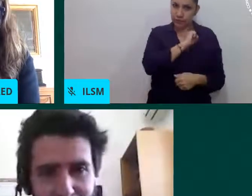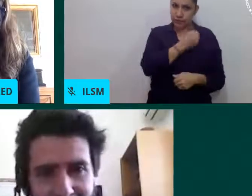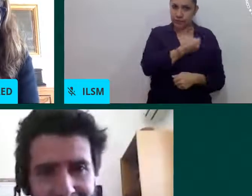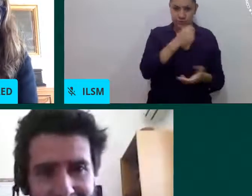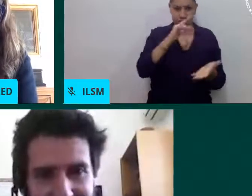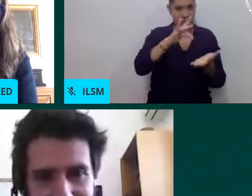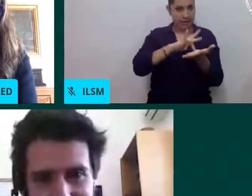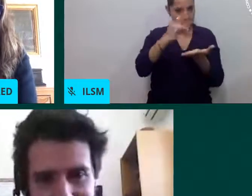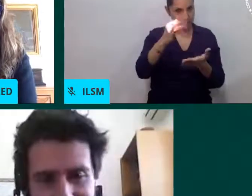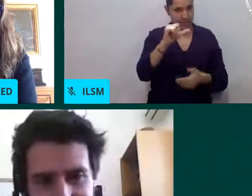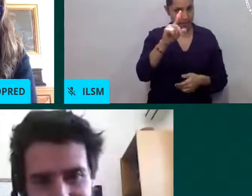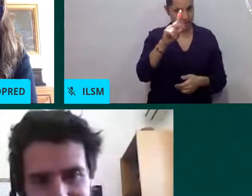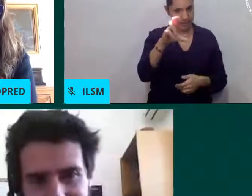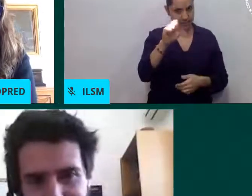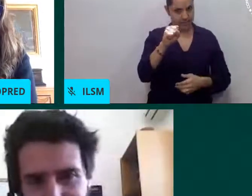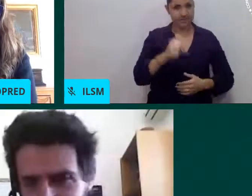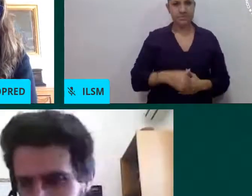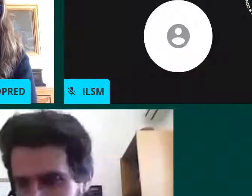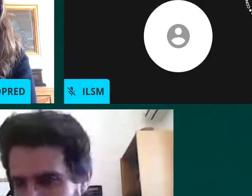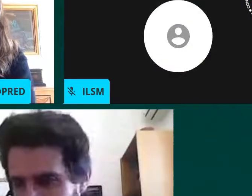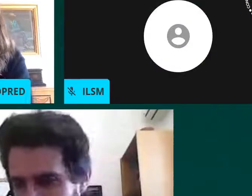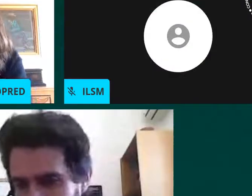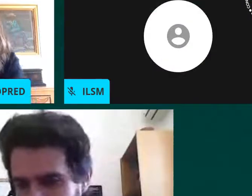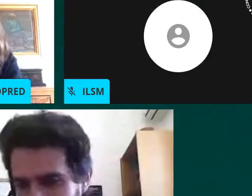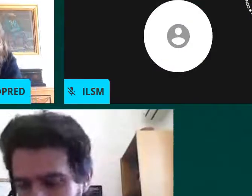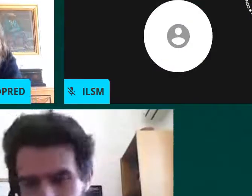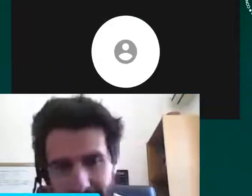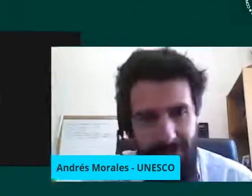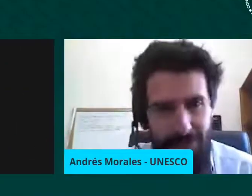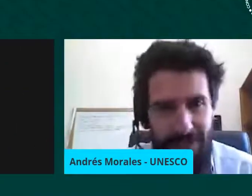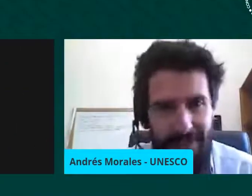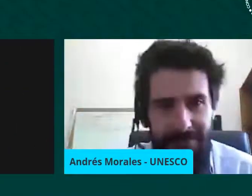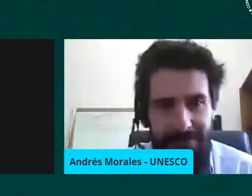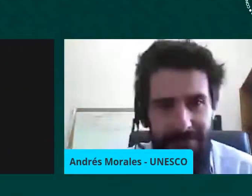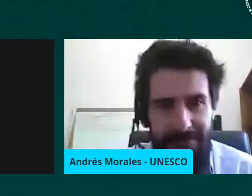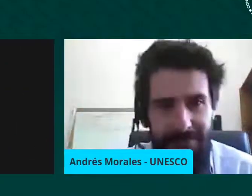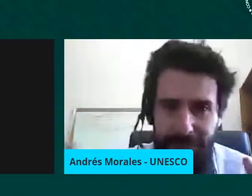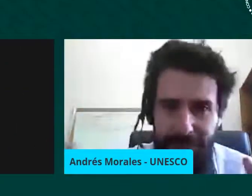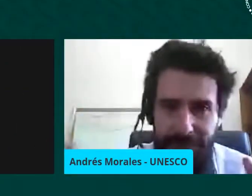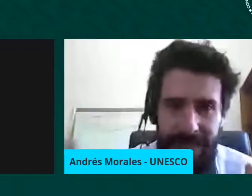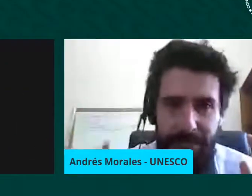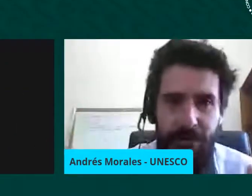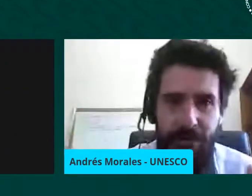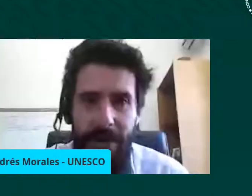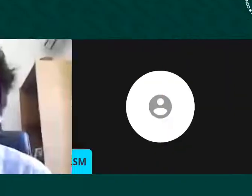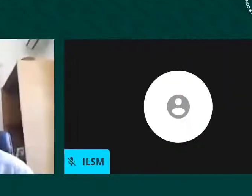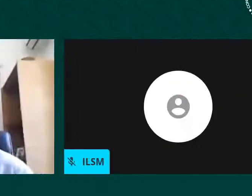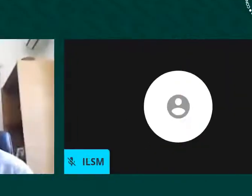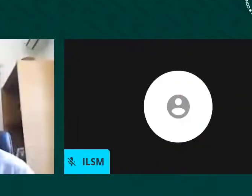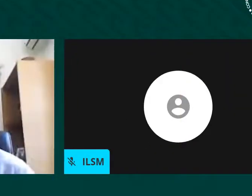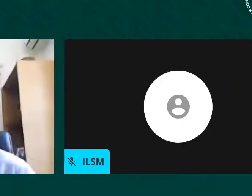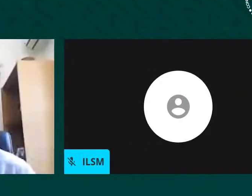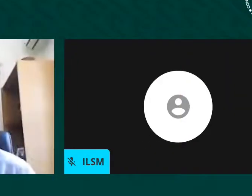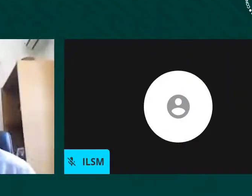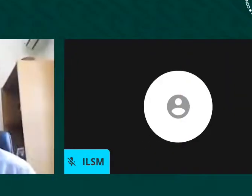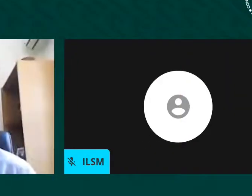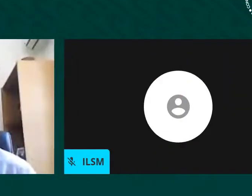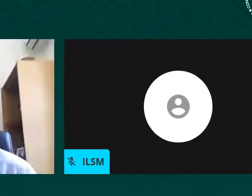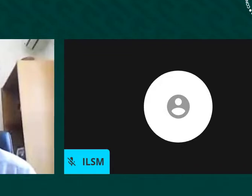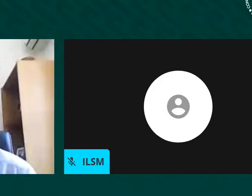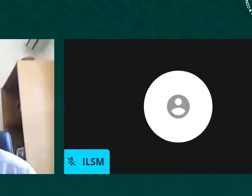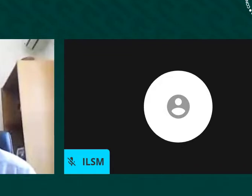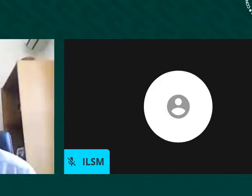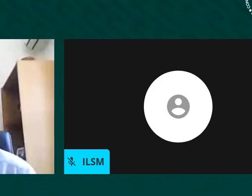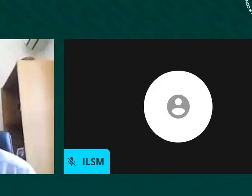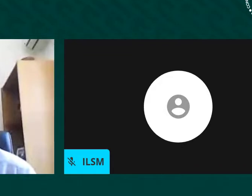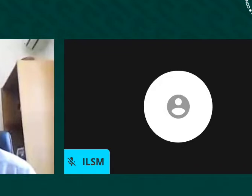Muchas gracias, Geraldina, por compartirnos estos desafíos, que por lo que vemos hay muchos